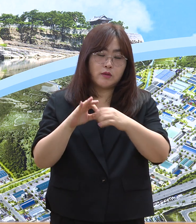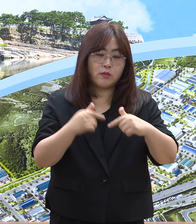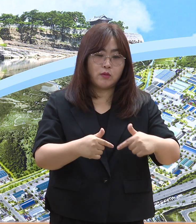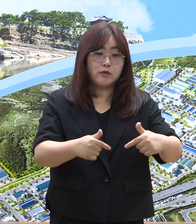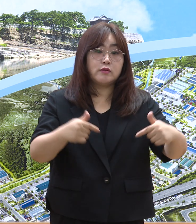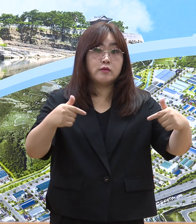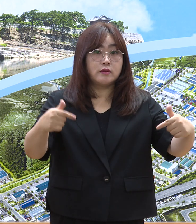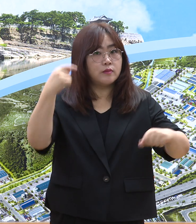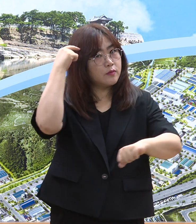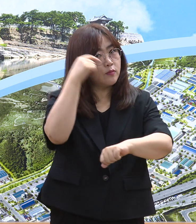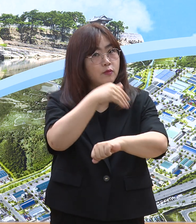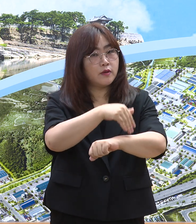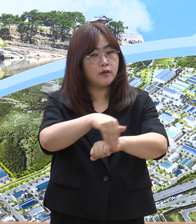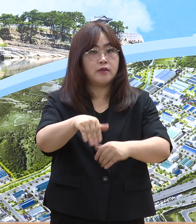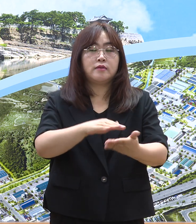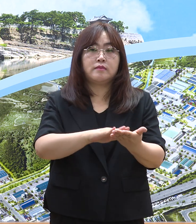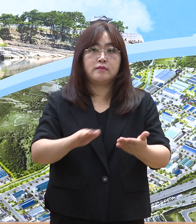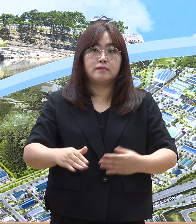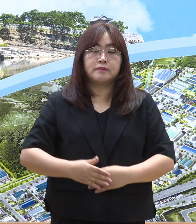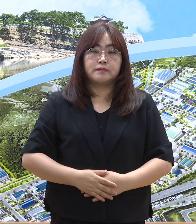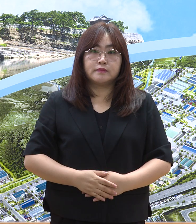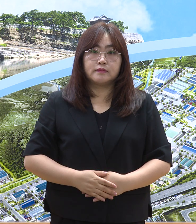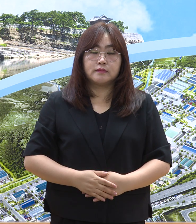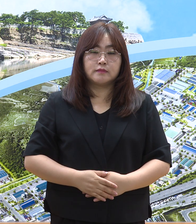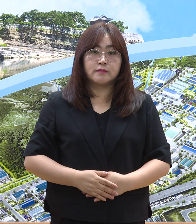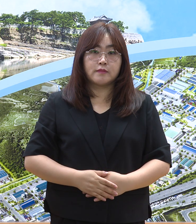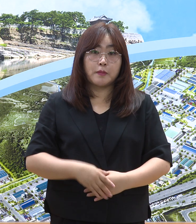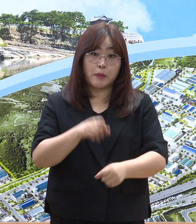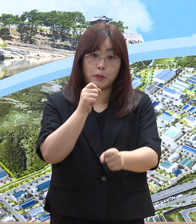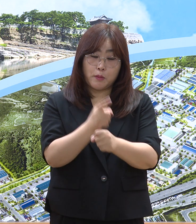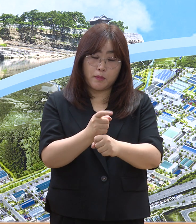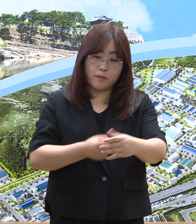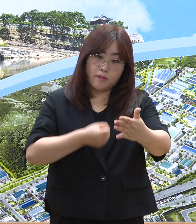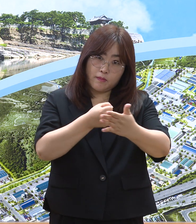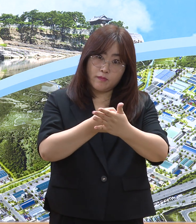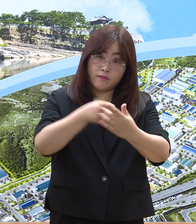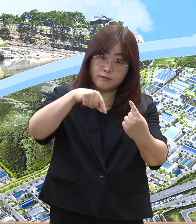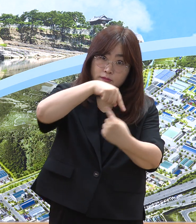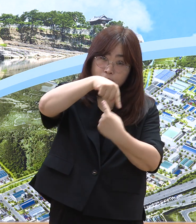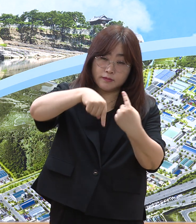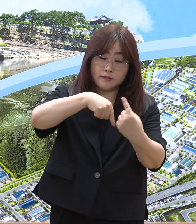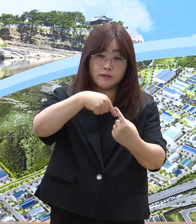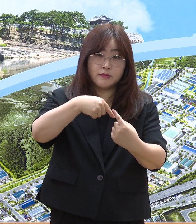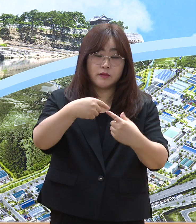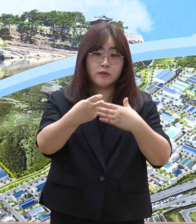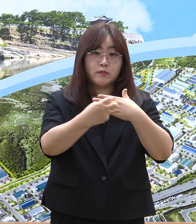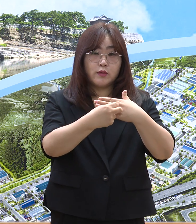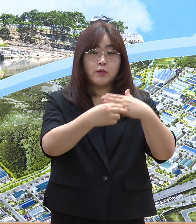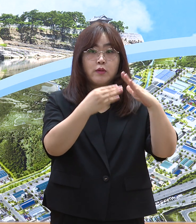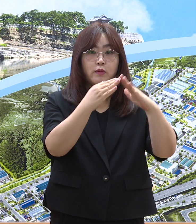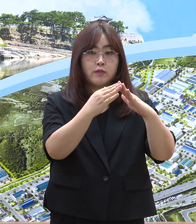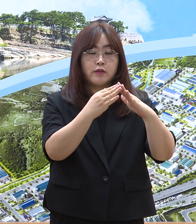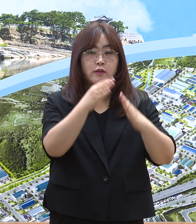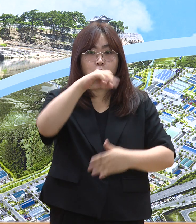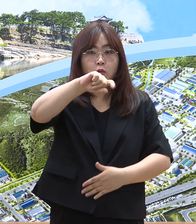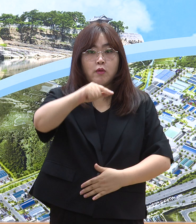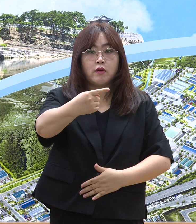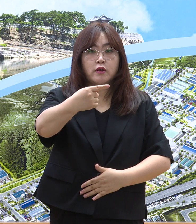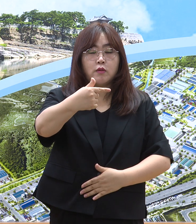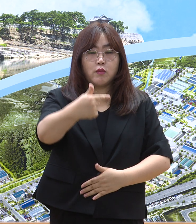확충할 계획입니다. 이미 지정 운영 중인 호흡기 전담 클리닉은 원스톱